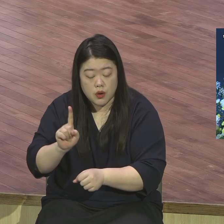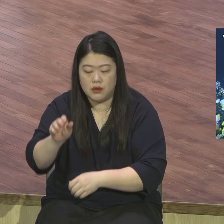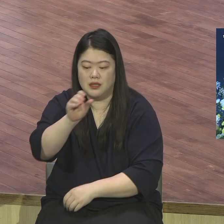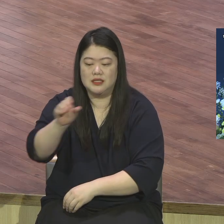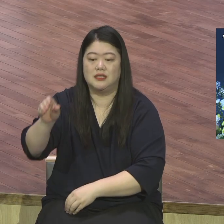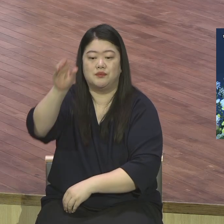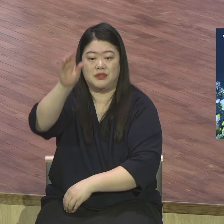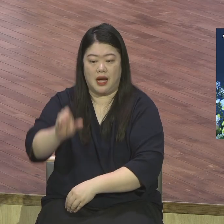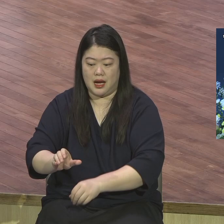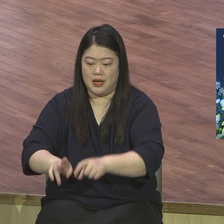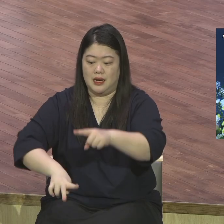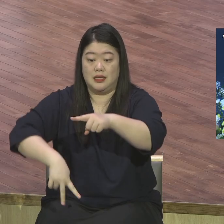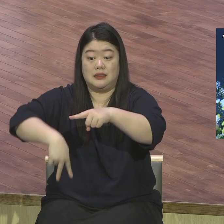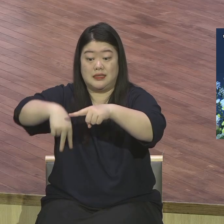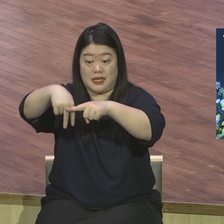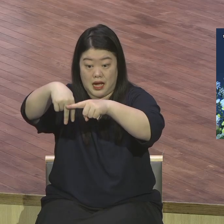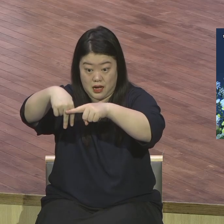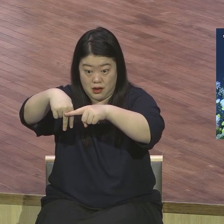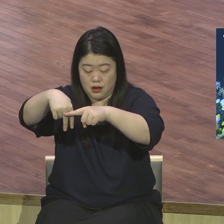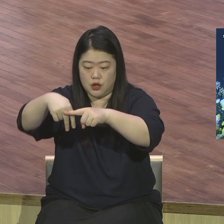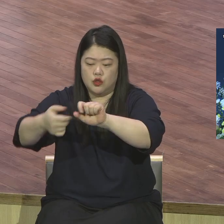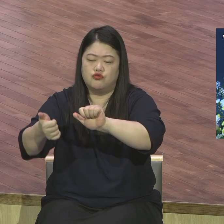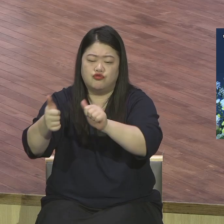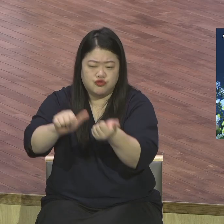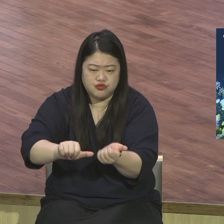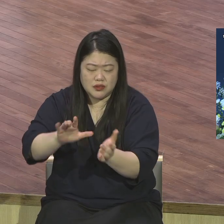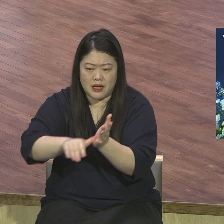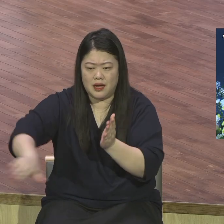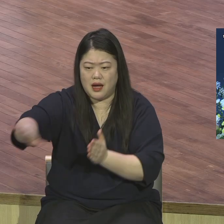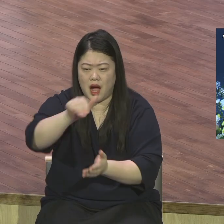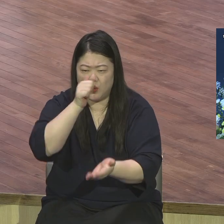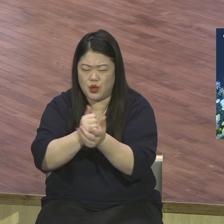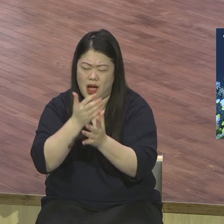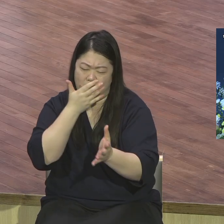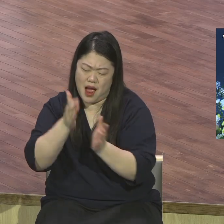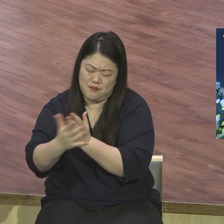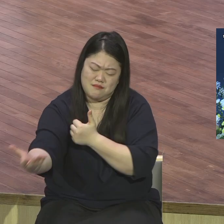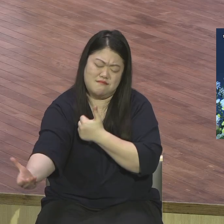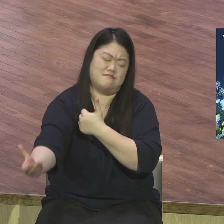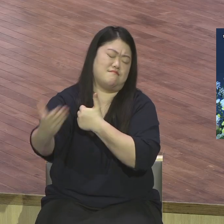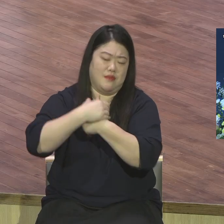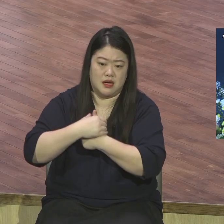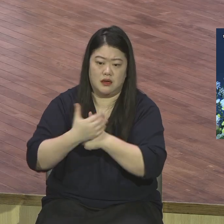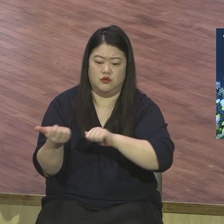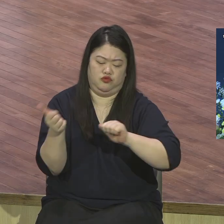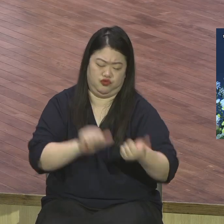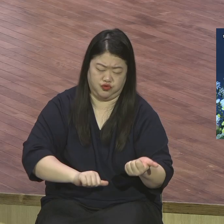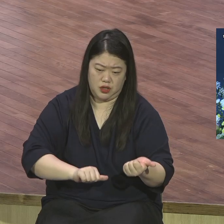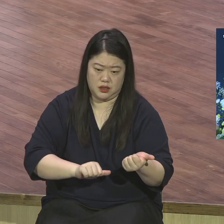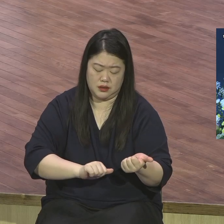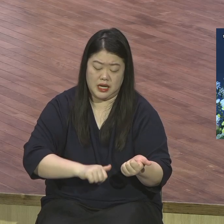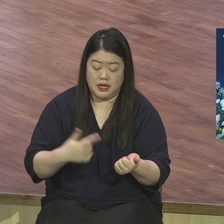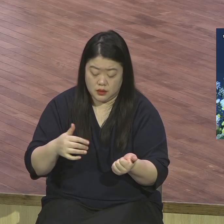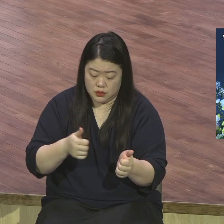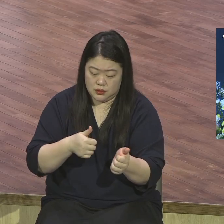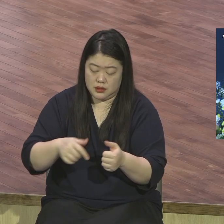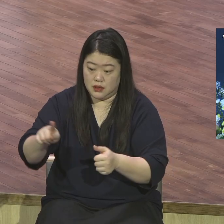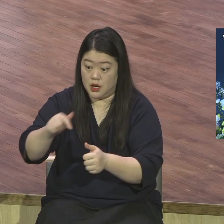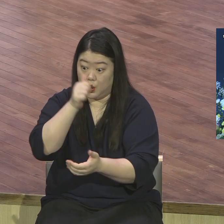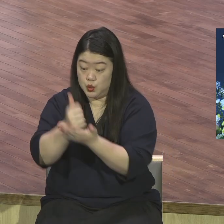범죄한 인간 스스로 해결할 수 없는 인생의 근본 문제를 완벽하게 해결하시기